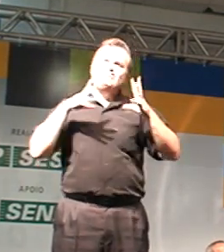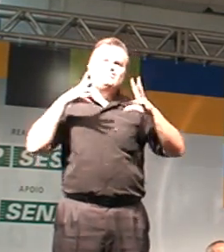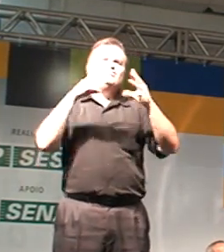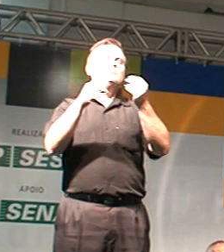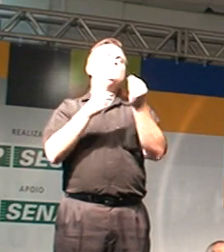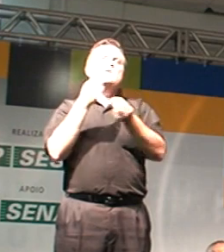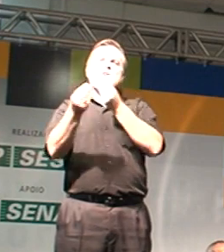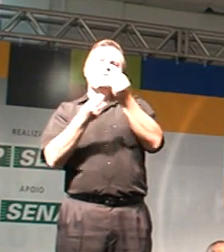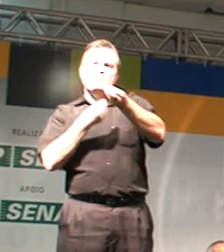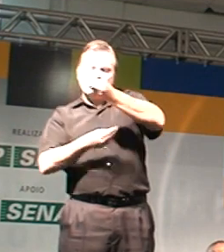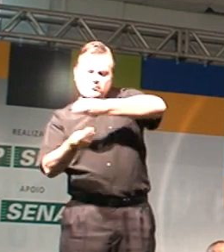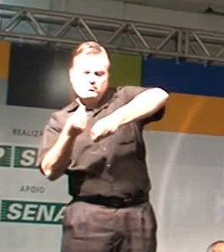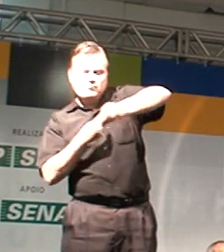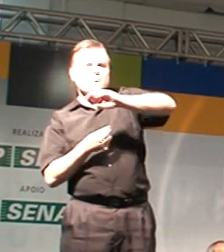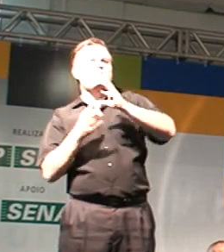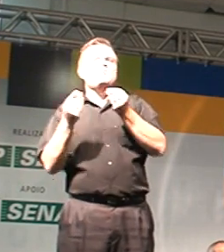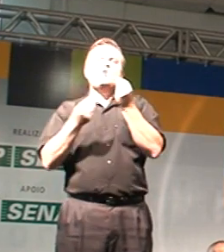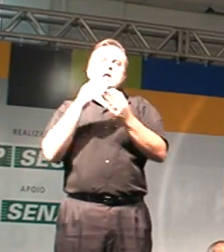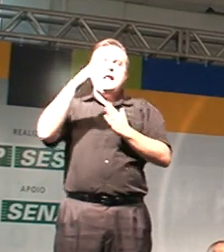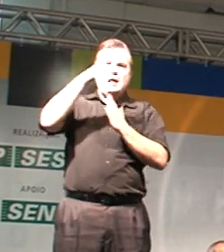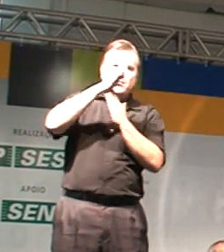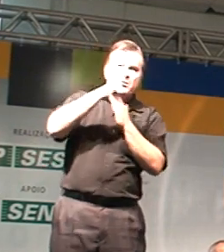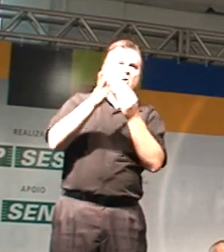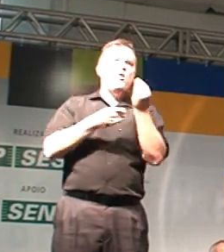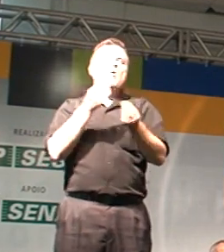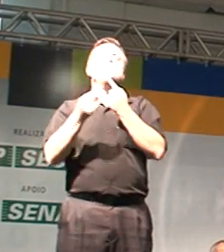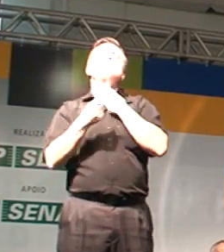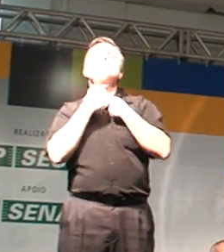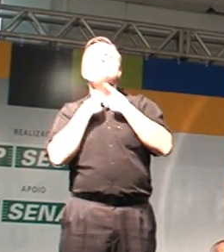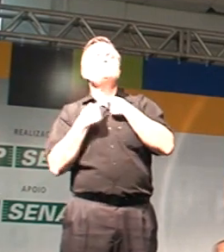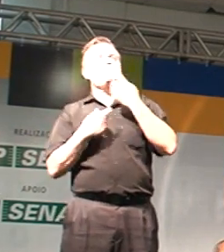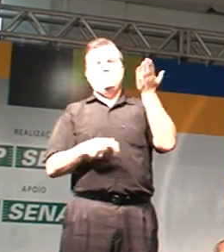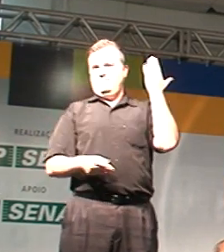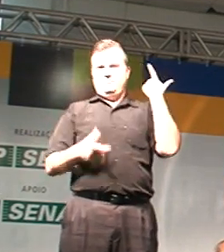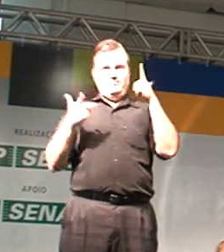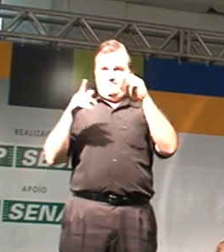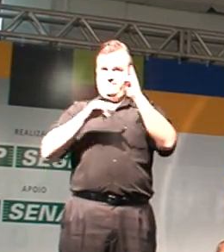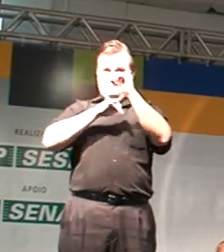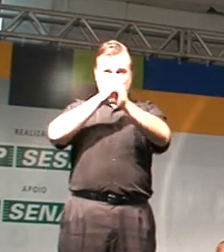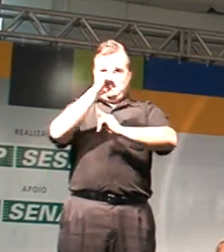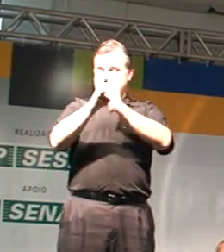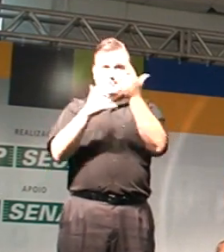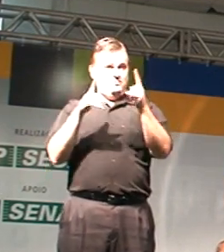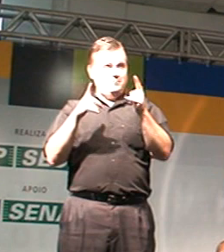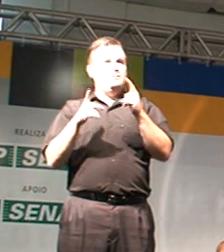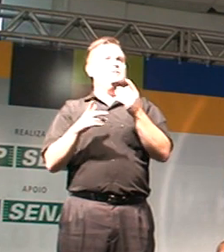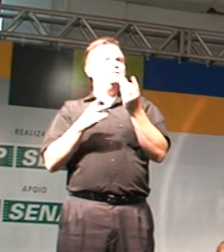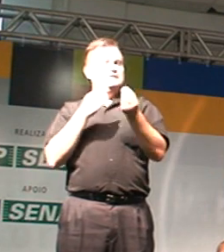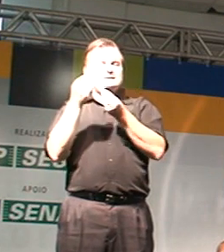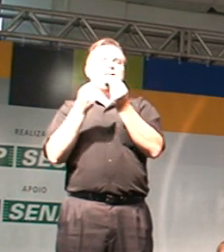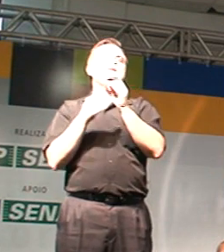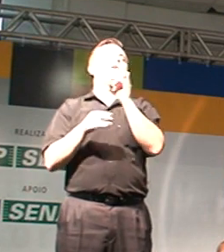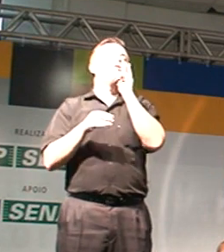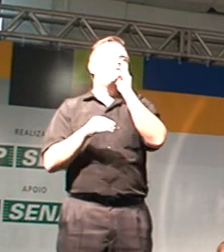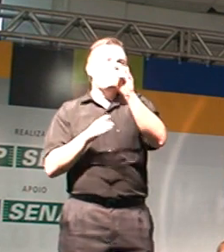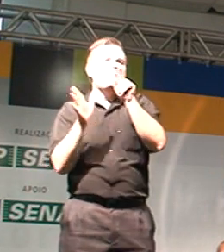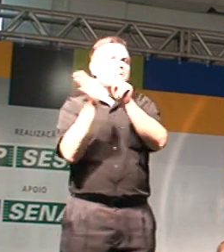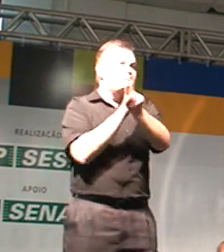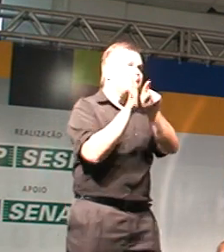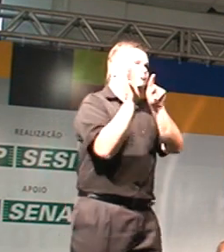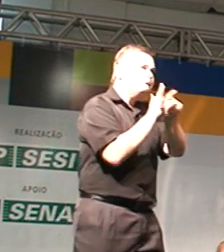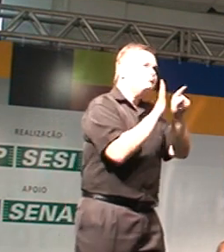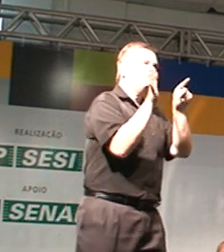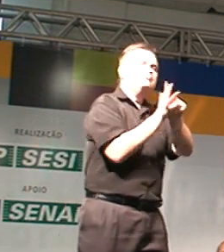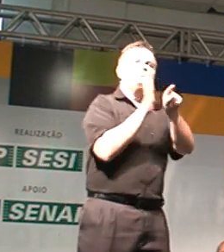para a gente saber quais eram os direitos e quais eram os nossos deveres. Na minha época, não tinha internet, não tinha nada, era um bico a bico, né? Então,